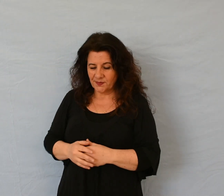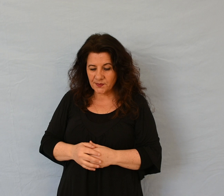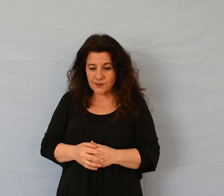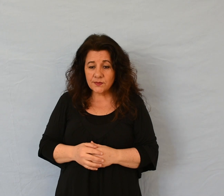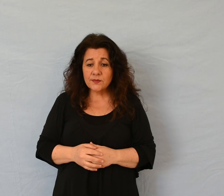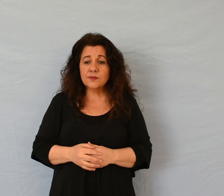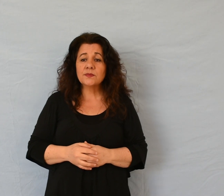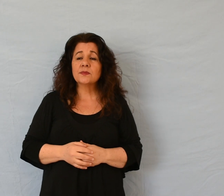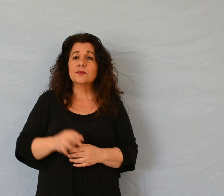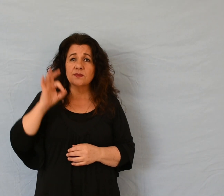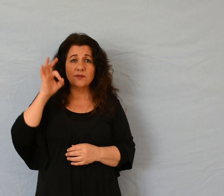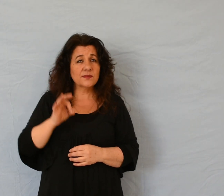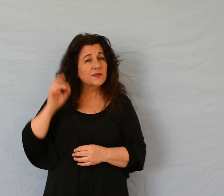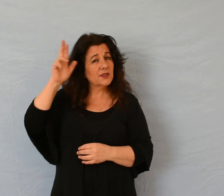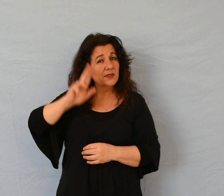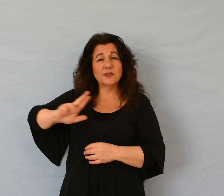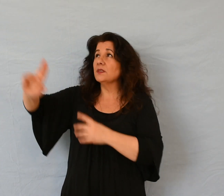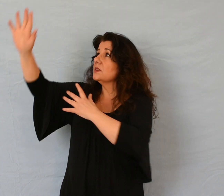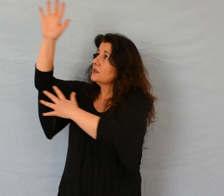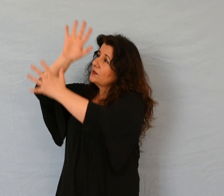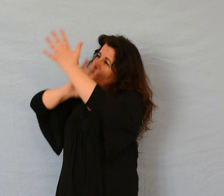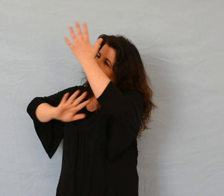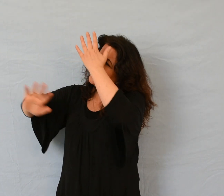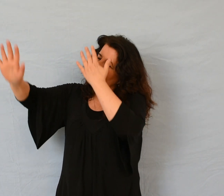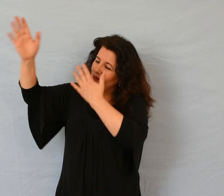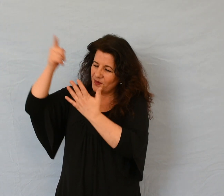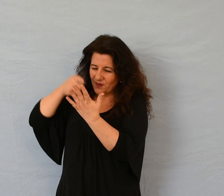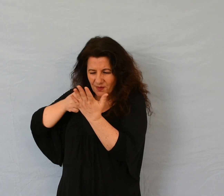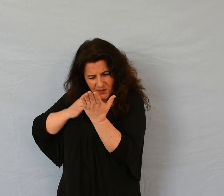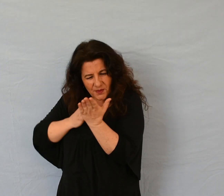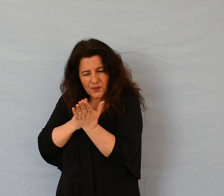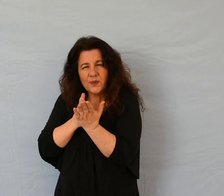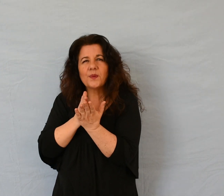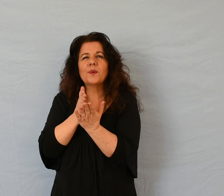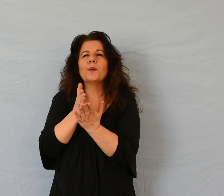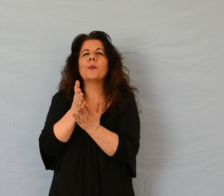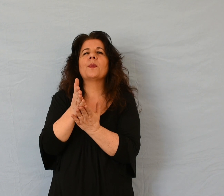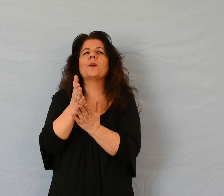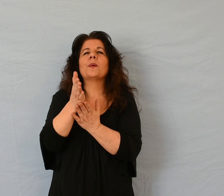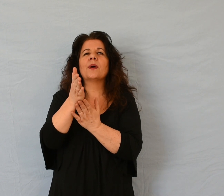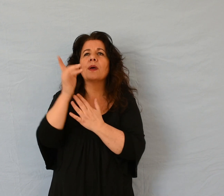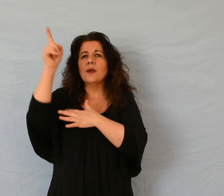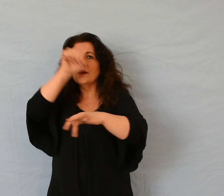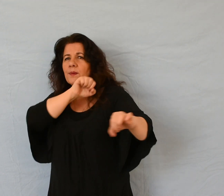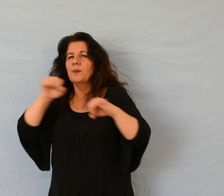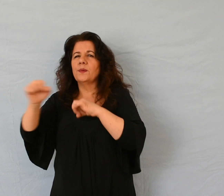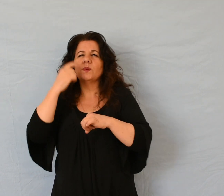Oui, elle est droite, la parole du Seigneur. Il est fidèle en tout ce qu'il fait.